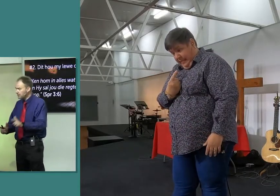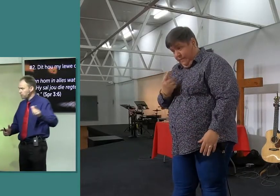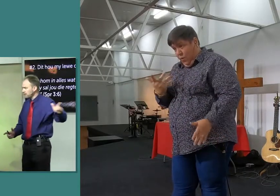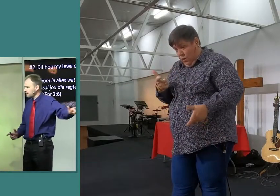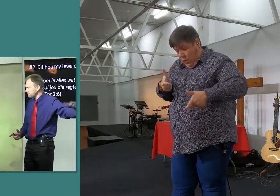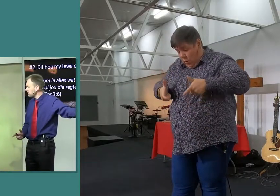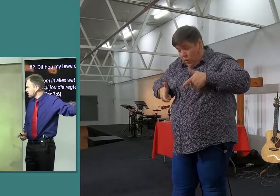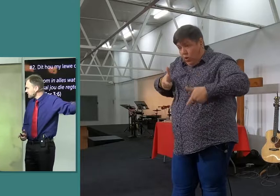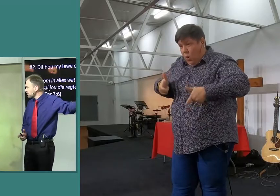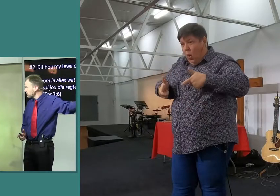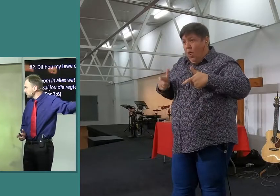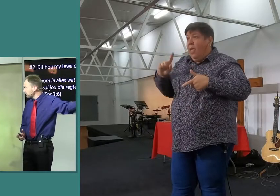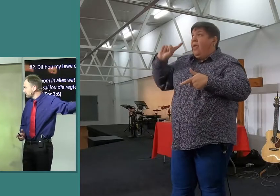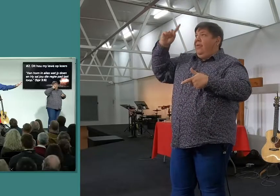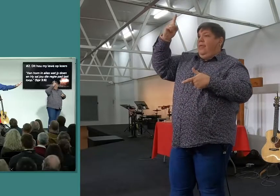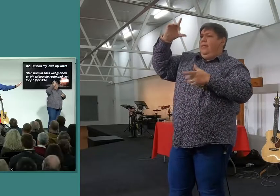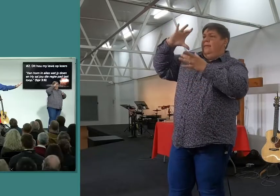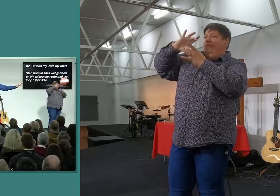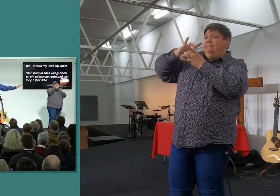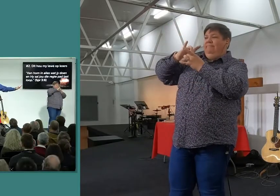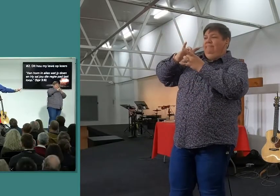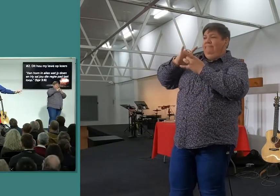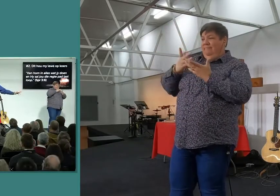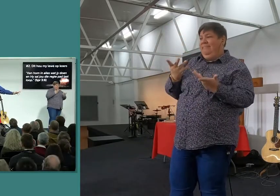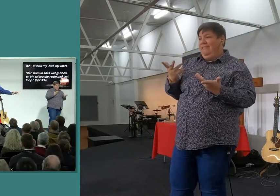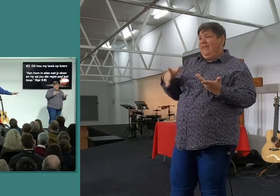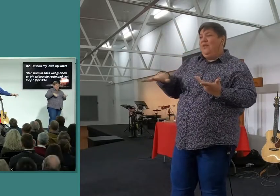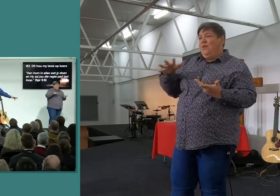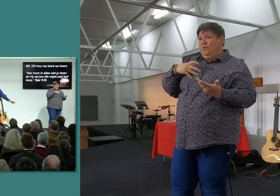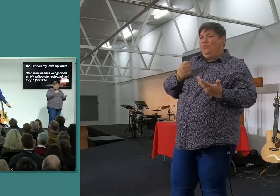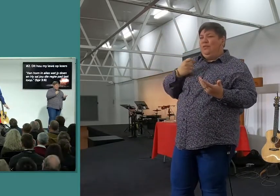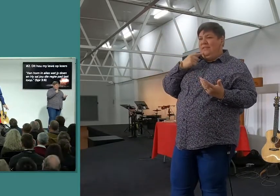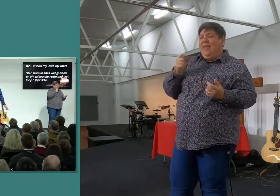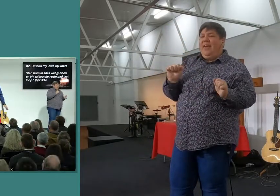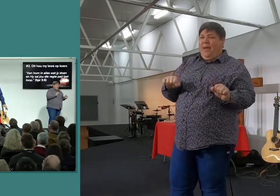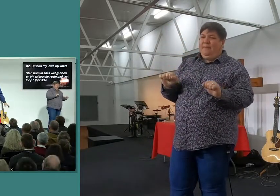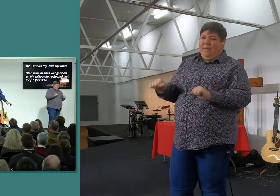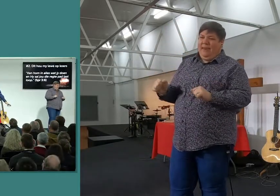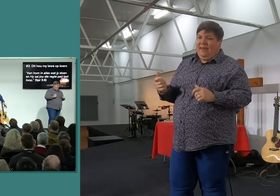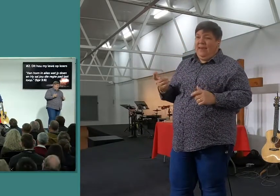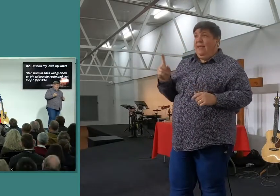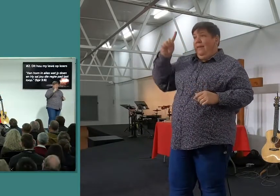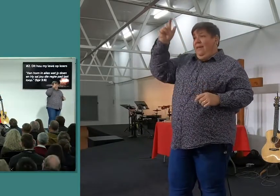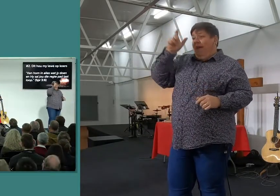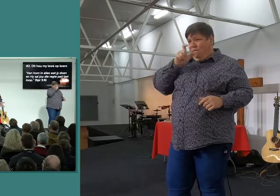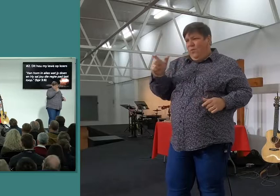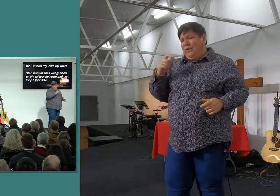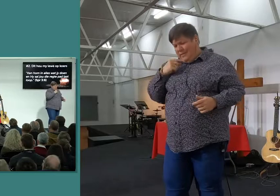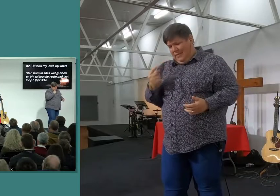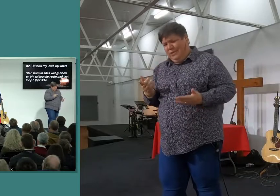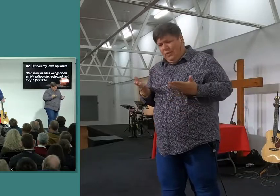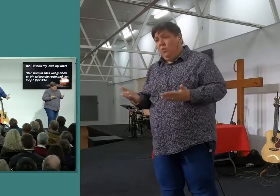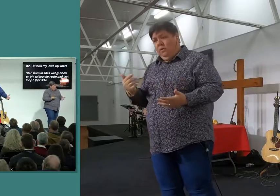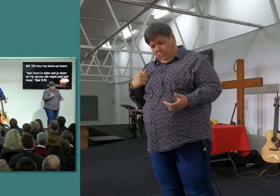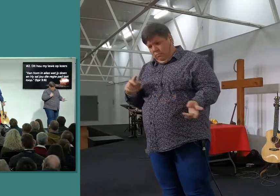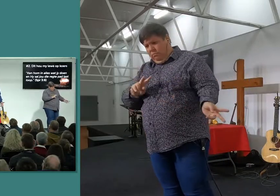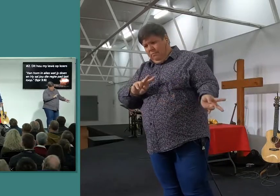koninkrijk van die Heere. Sê weet jy al mee? En die woord van die Heere help me om dit te doen. Natuurlijk, ek word een beter mens, in die aard van die saak, en